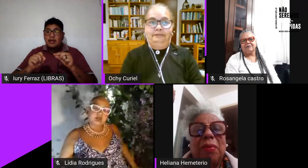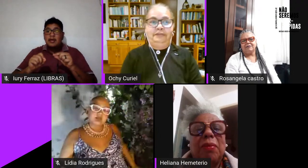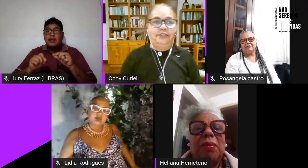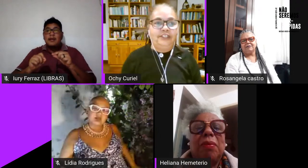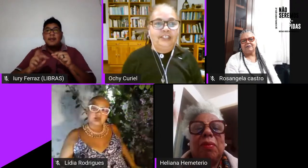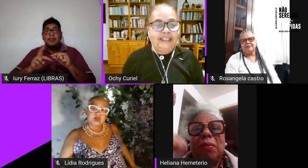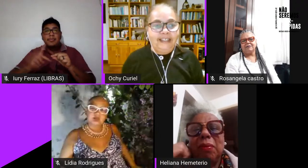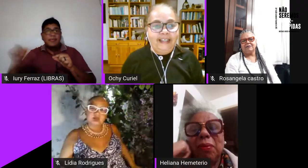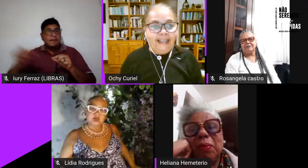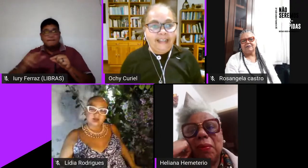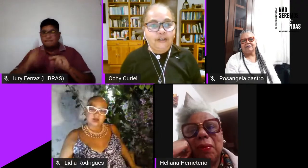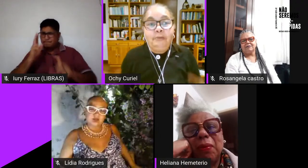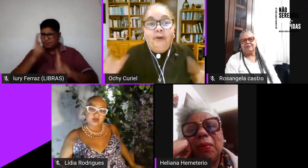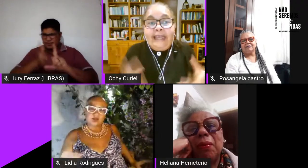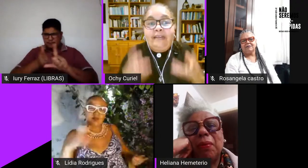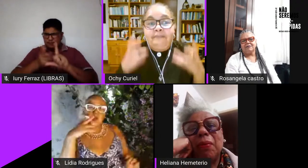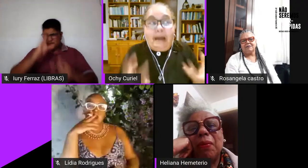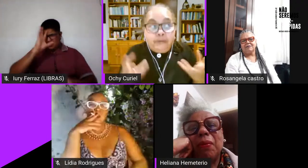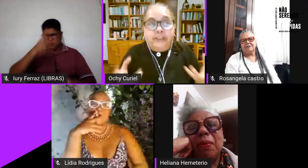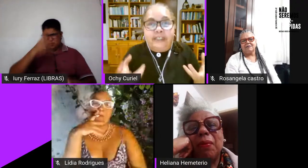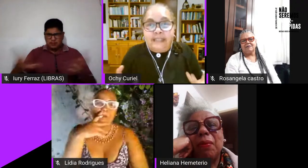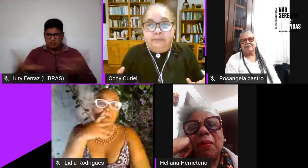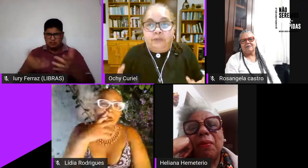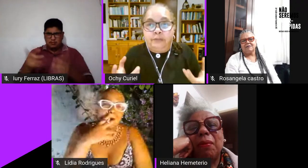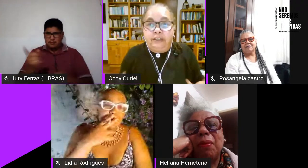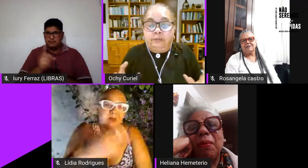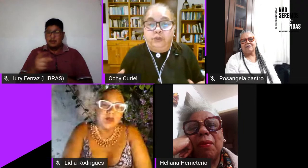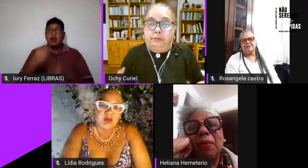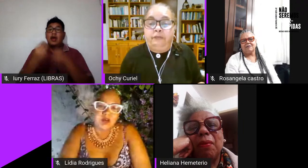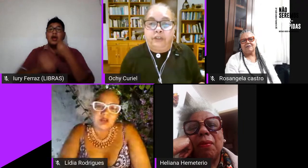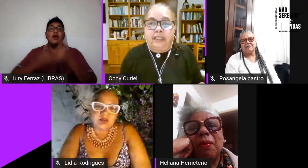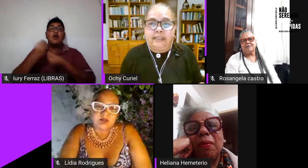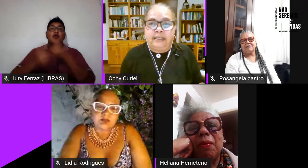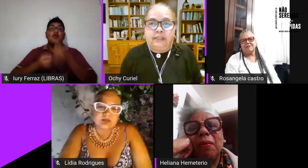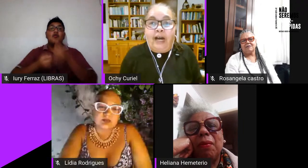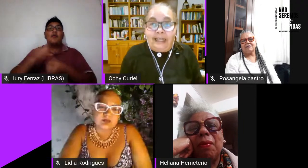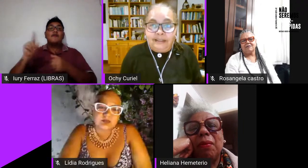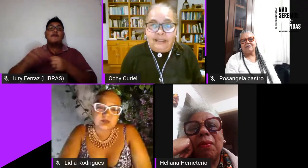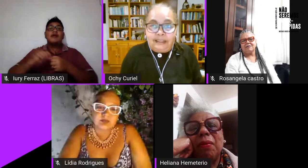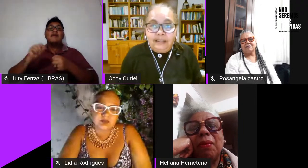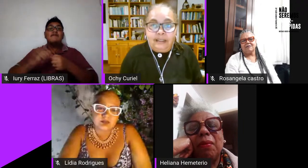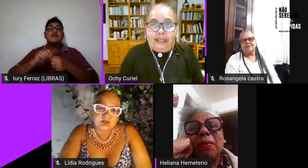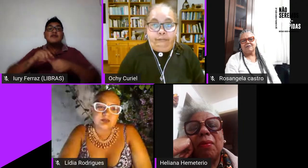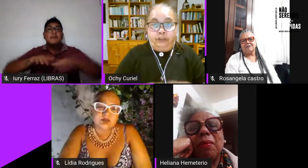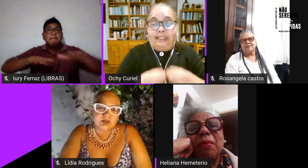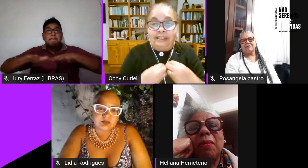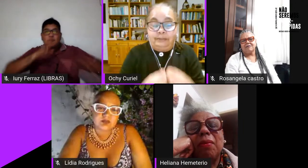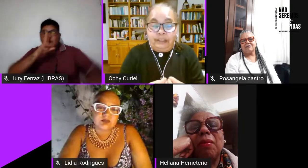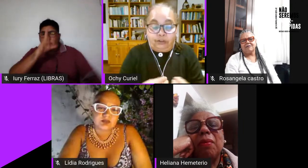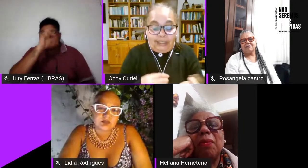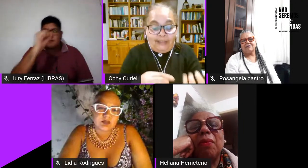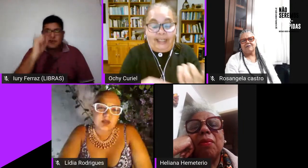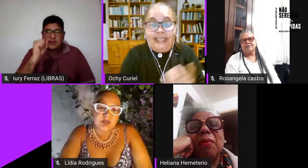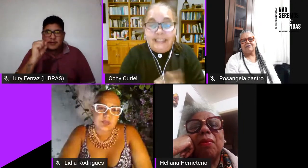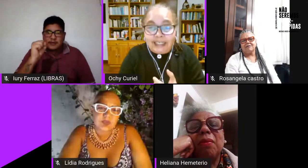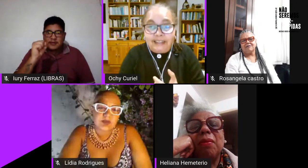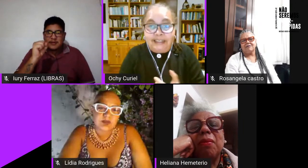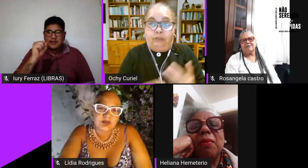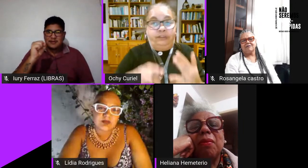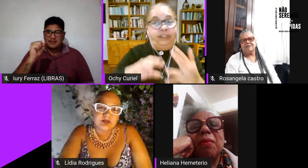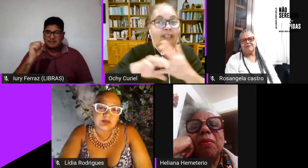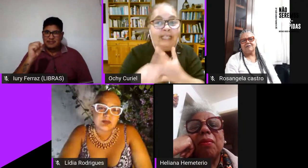live é como é que vamos a ser movimentos muito mais fortalecidos ante o fortalecimento da